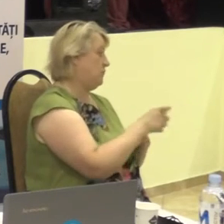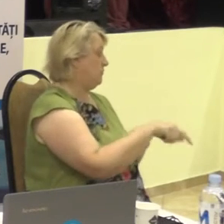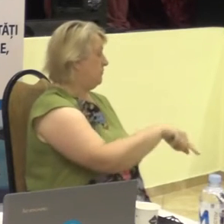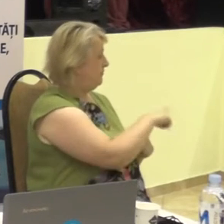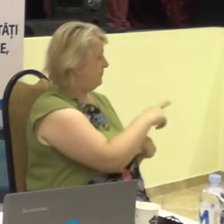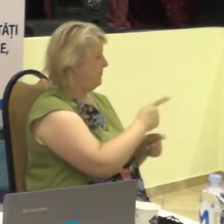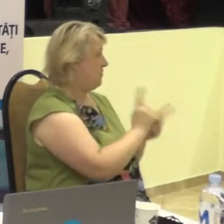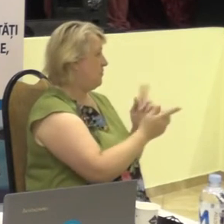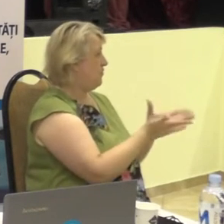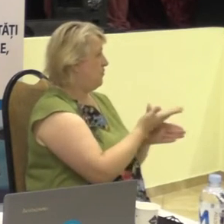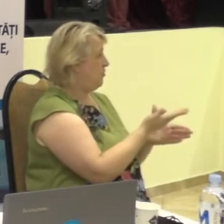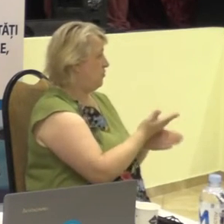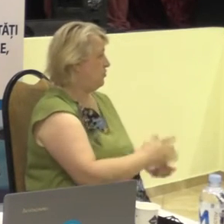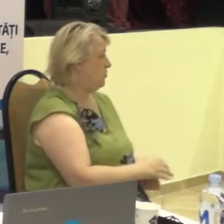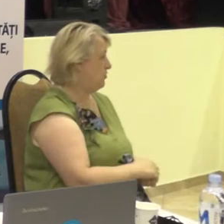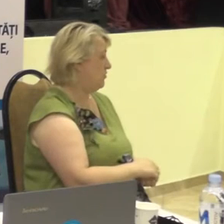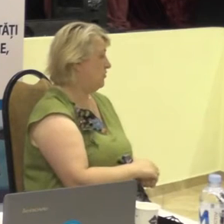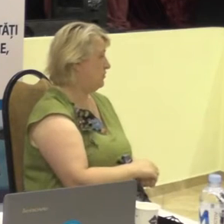semnelor.